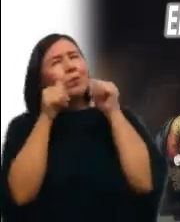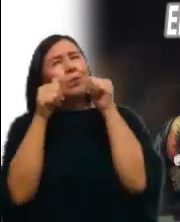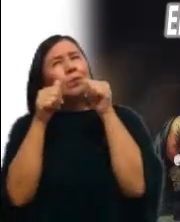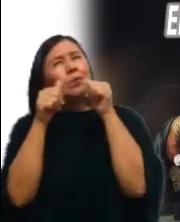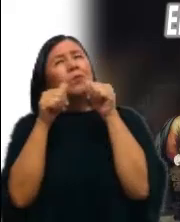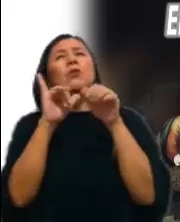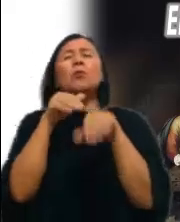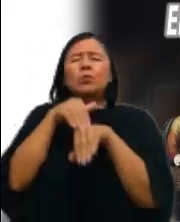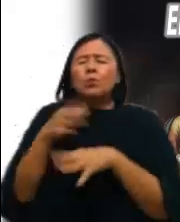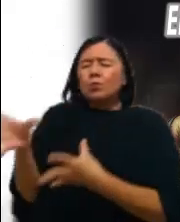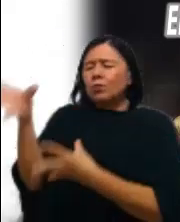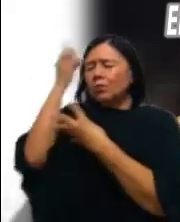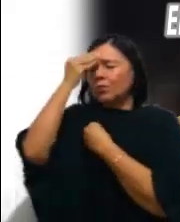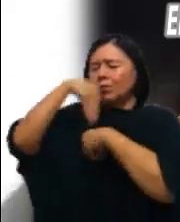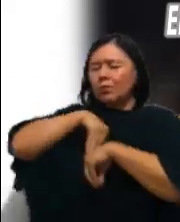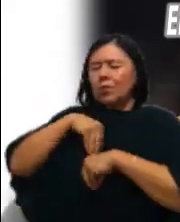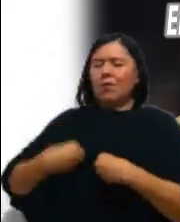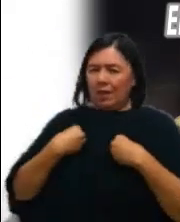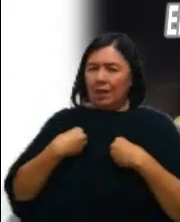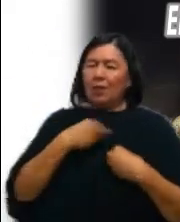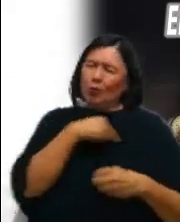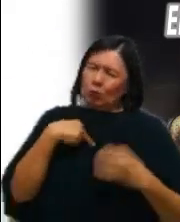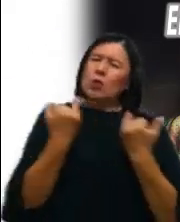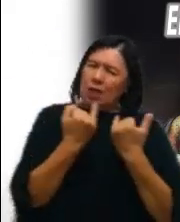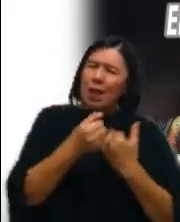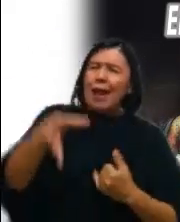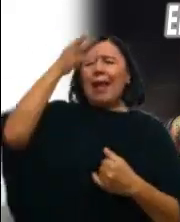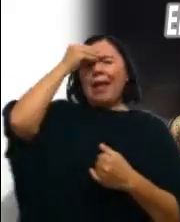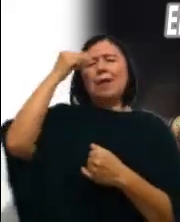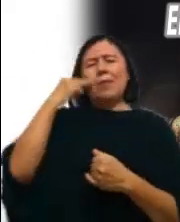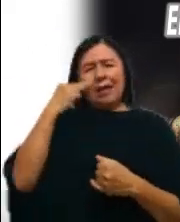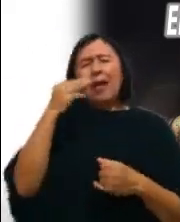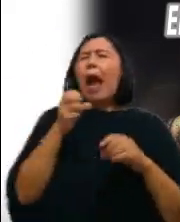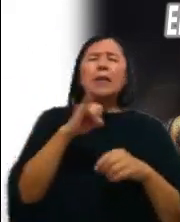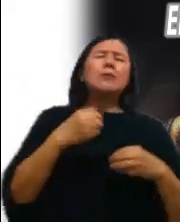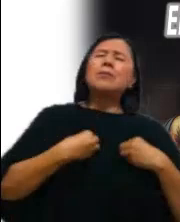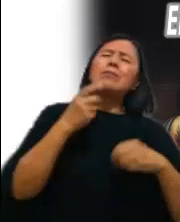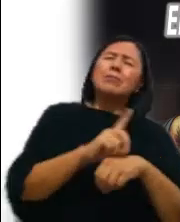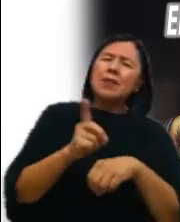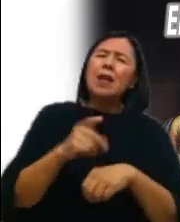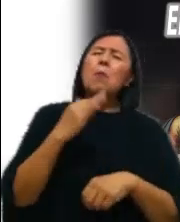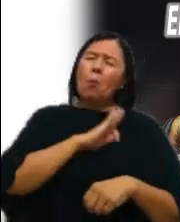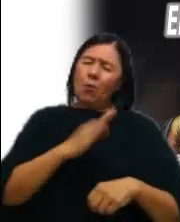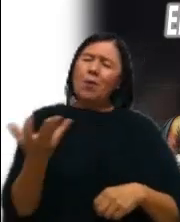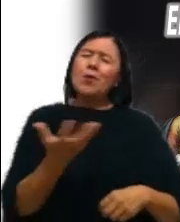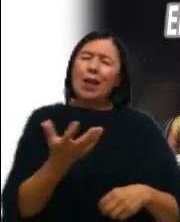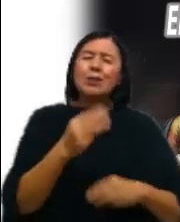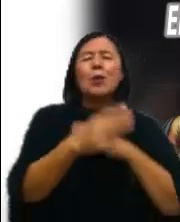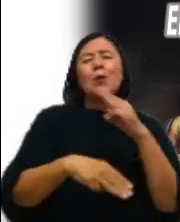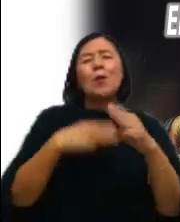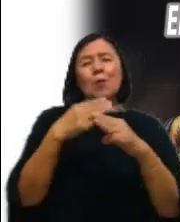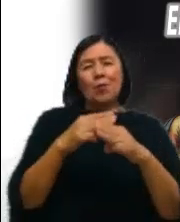Sigamos su ejemplo desde lo cotidiano Y construyamos un mundo mejor